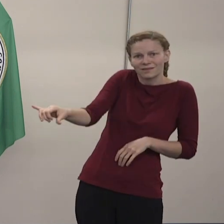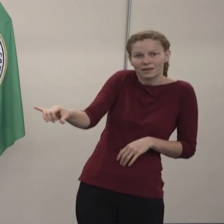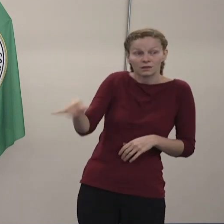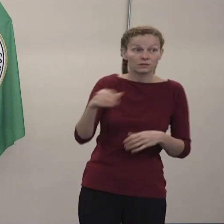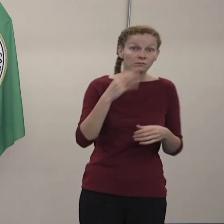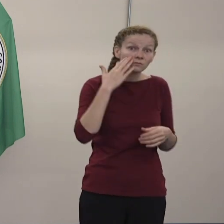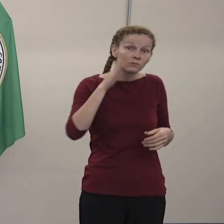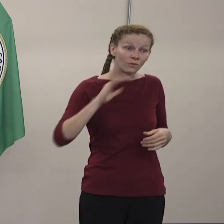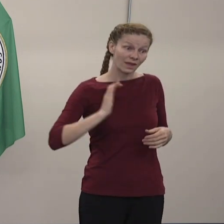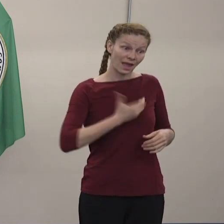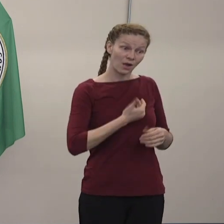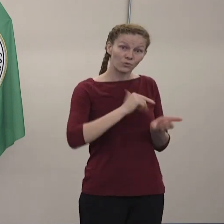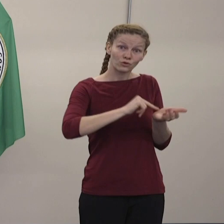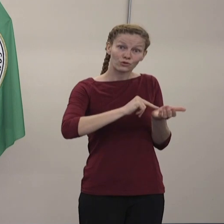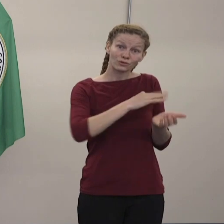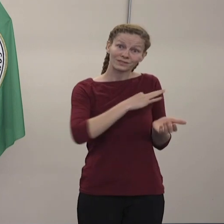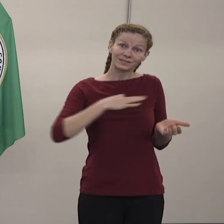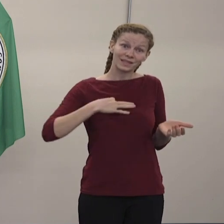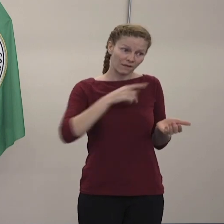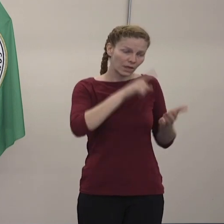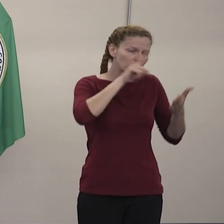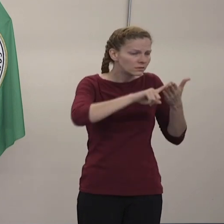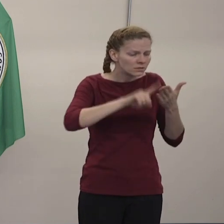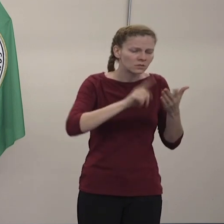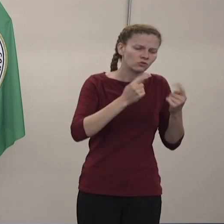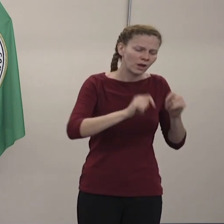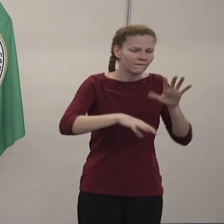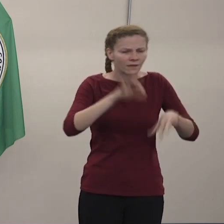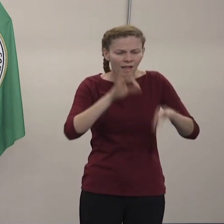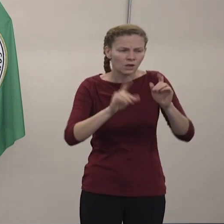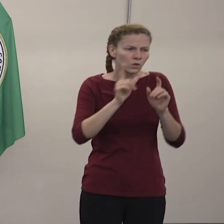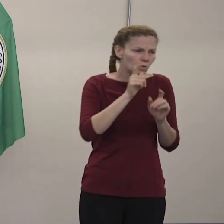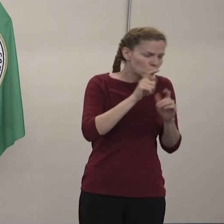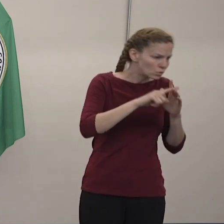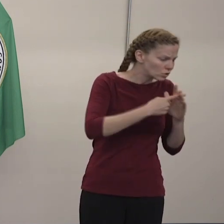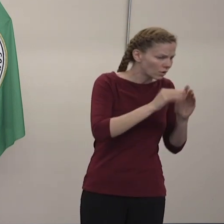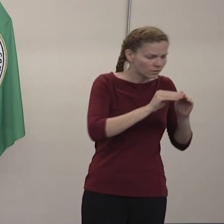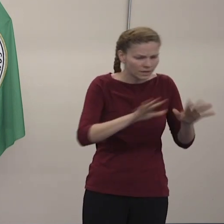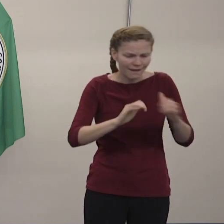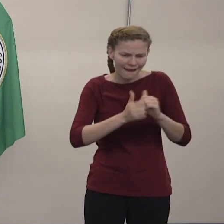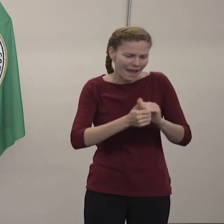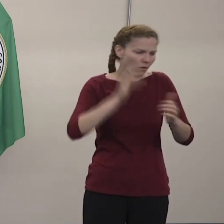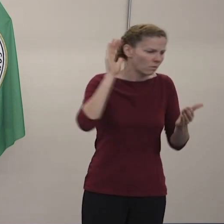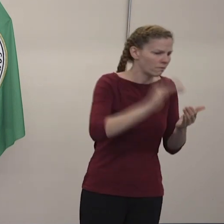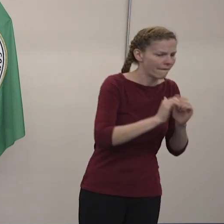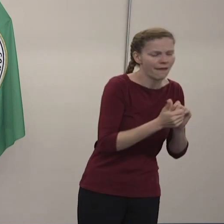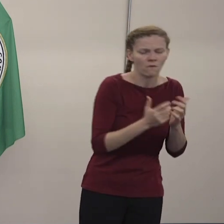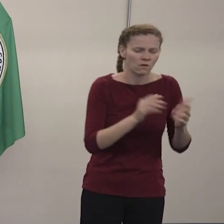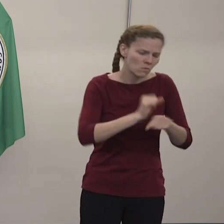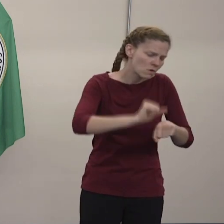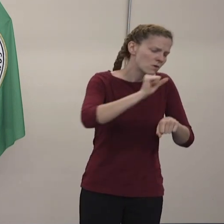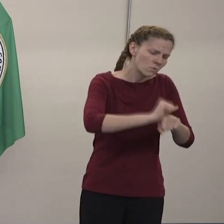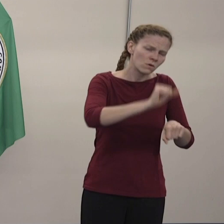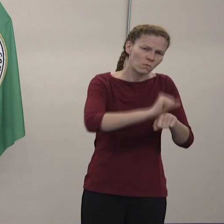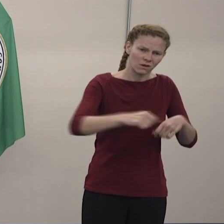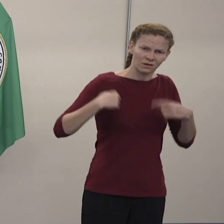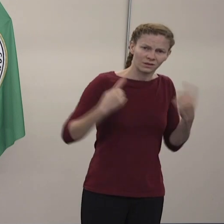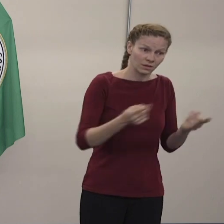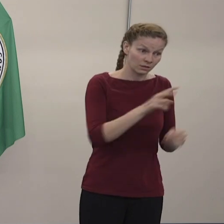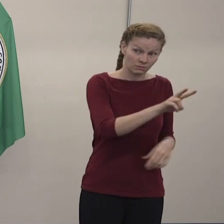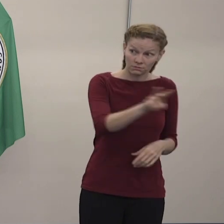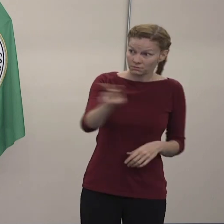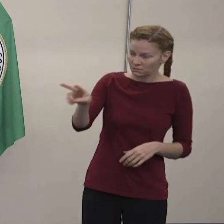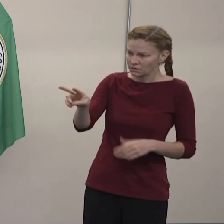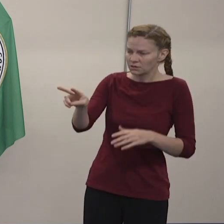sé que no es lo que querían ver todos los profesionales médicos y la gente que está trabajando en este problema. En todas las familias que están